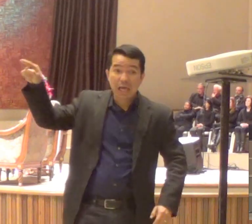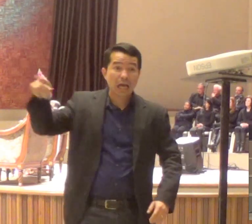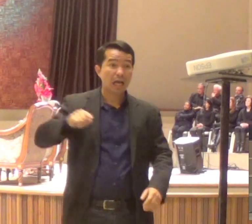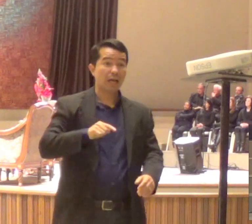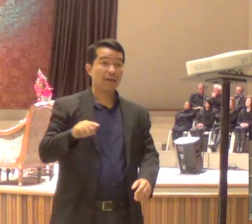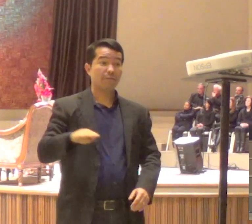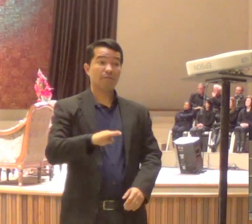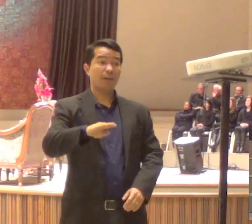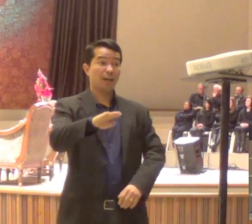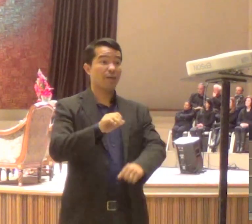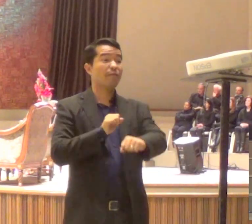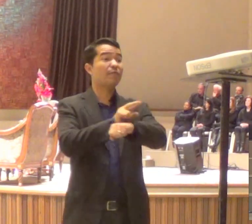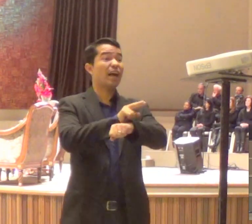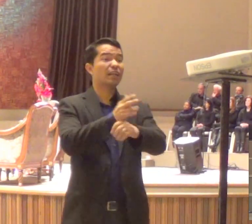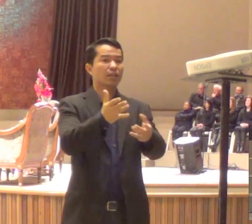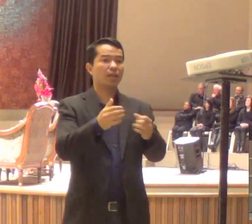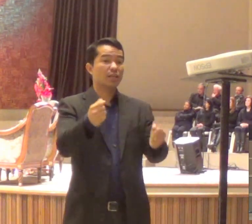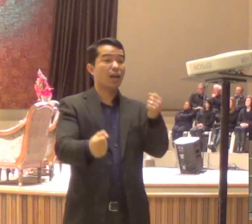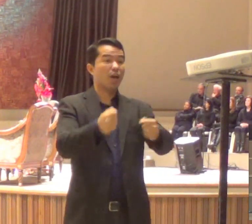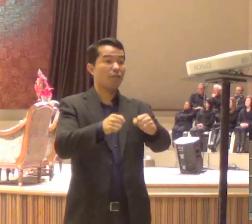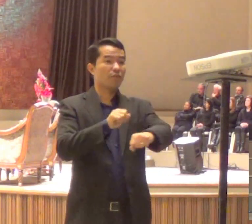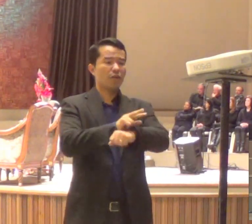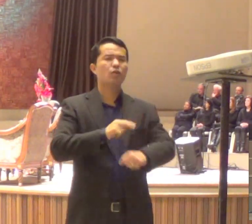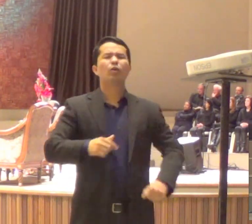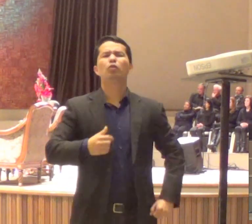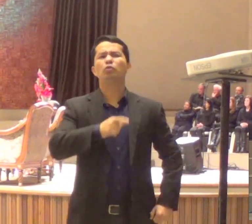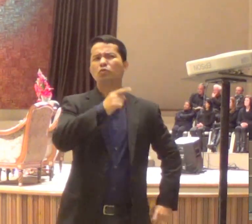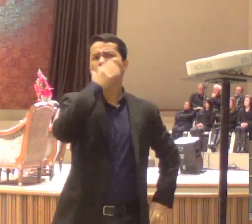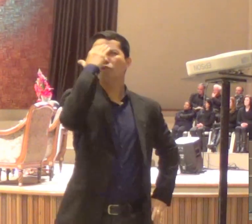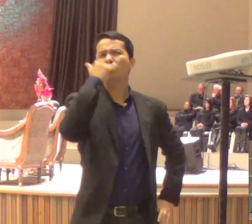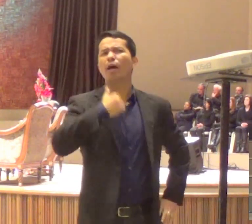no estacionamento? Não, não tem, o senhor sabe, que eu sou membro da igreja, sou amigo do pastor Pascoal?